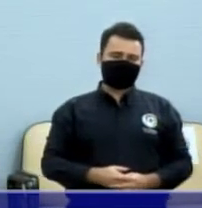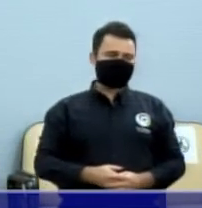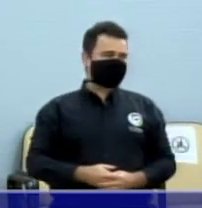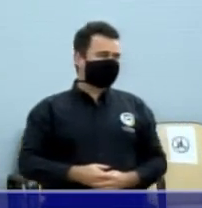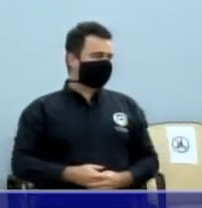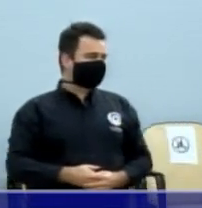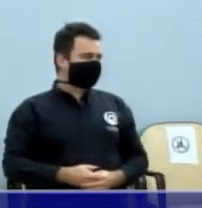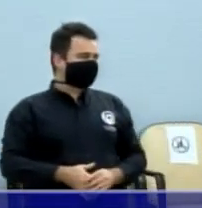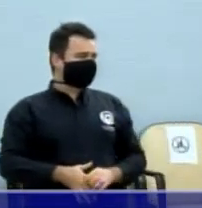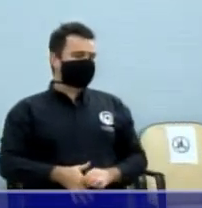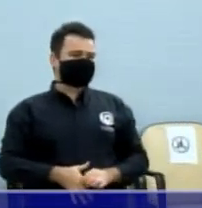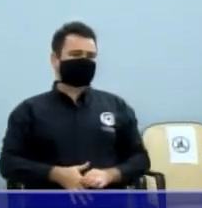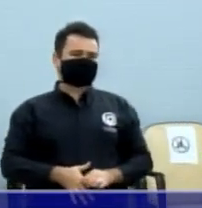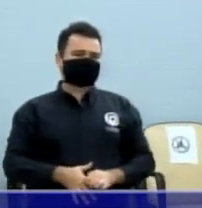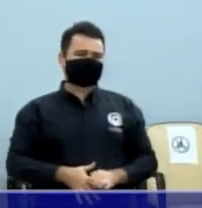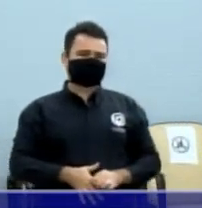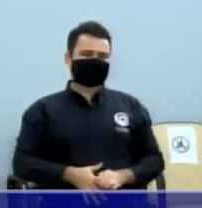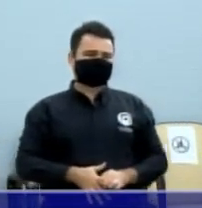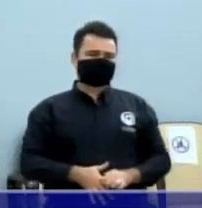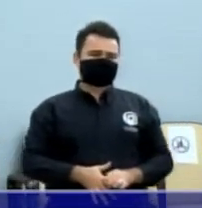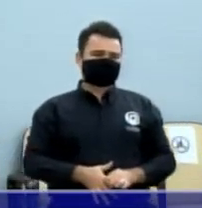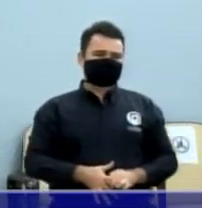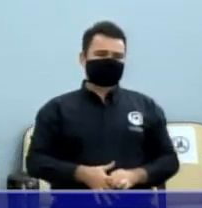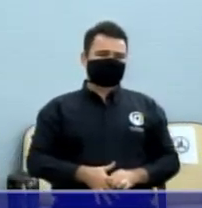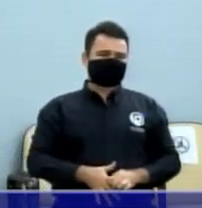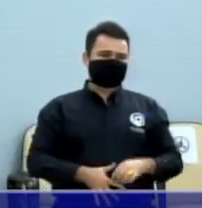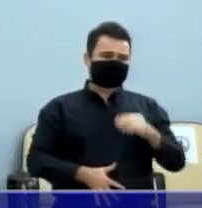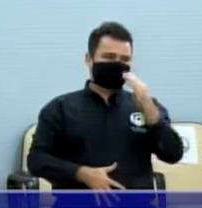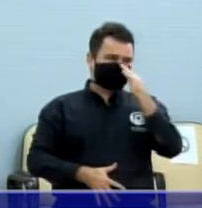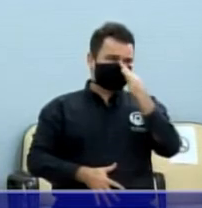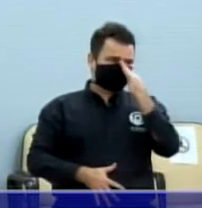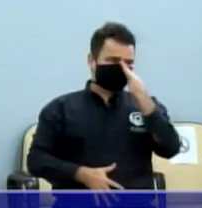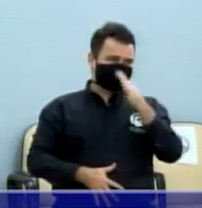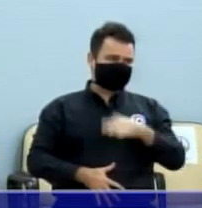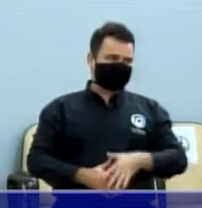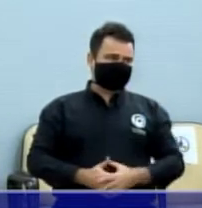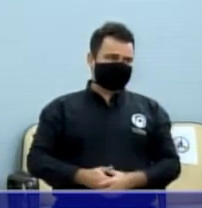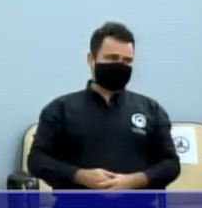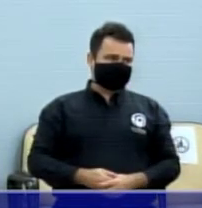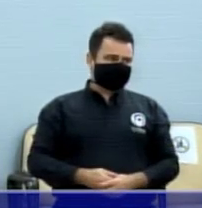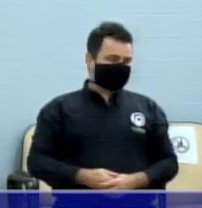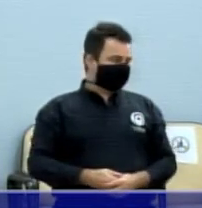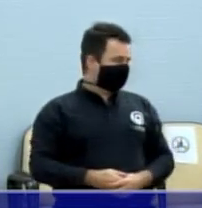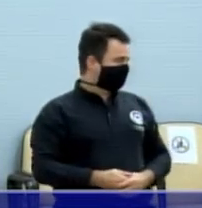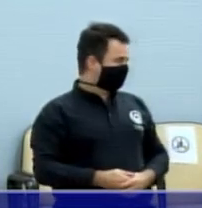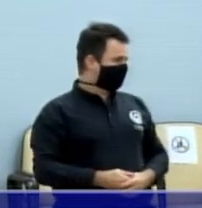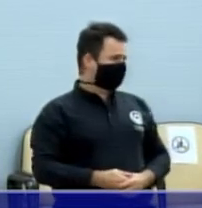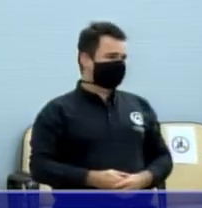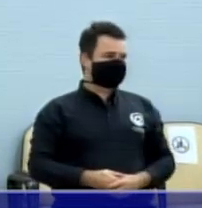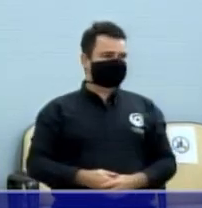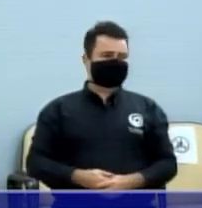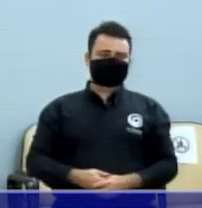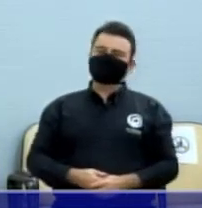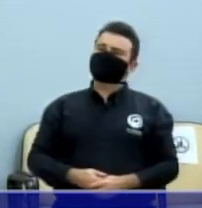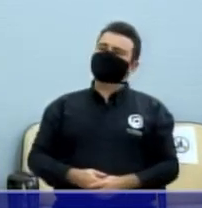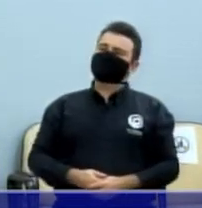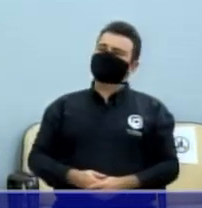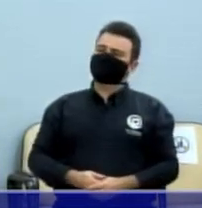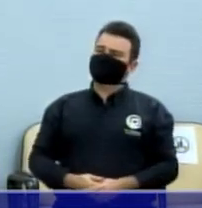você me dá mais um minuto, silêncio? Não, 30 segundos. Então, era isso que esse vereador tinha para falar para vocês.